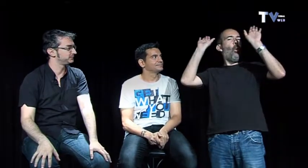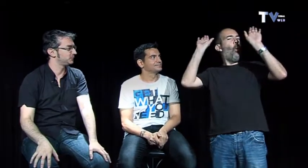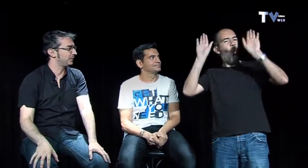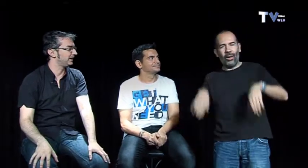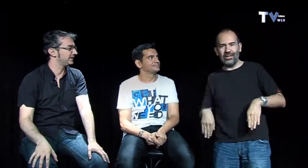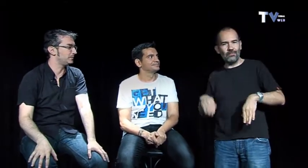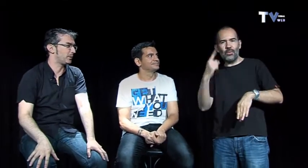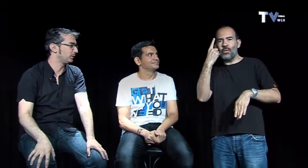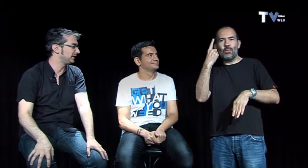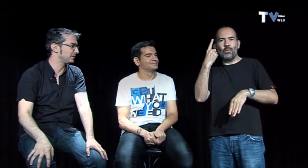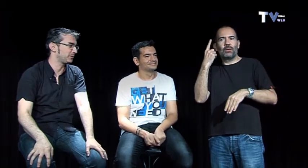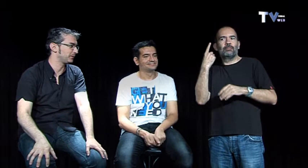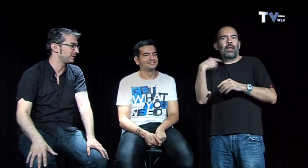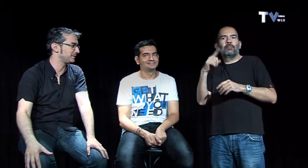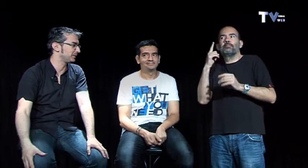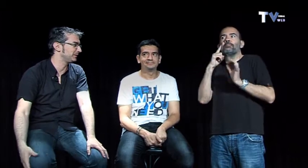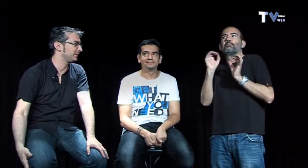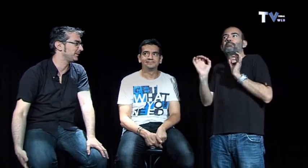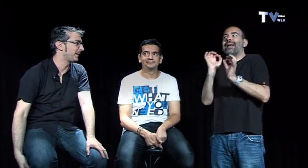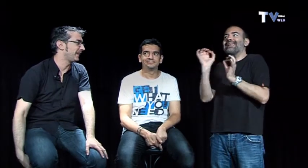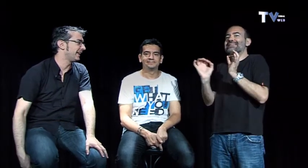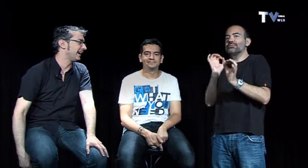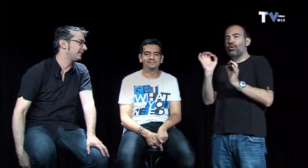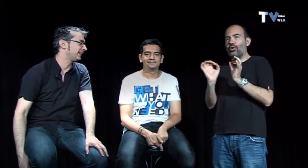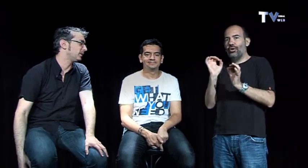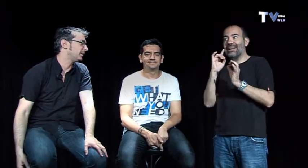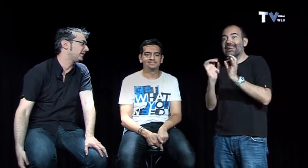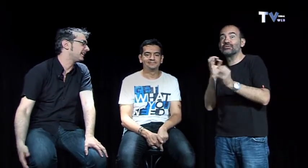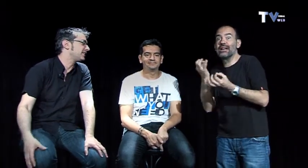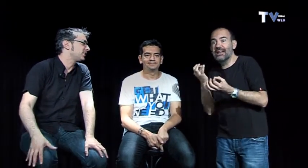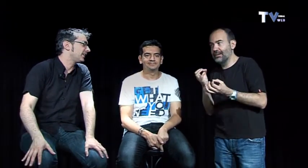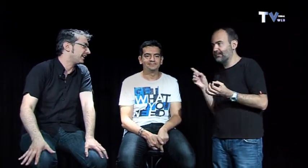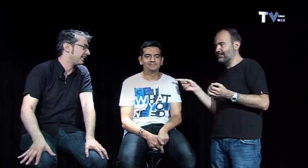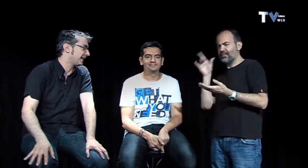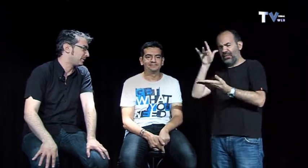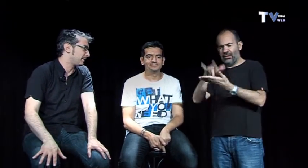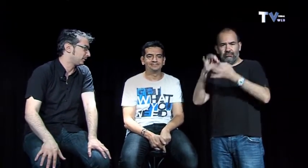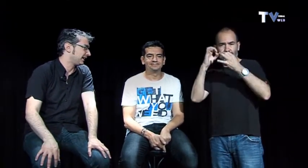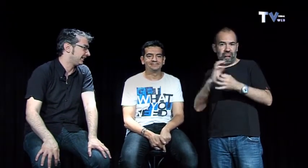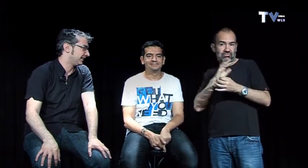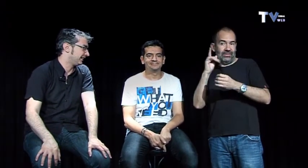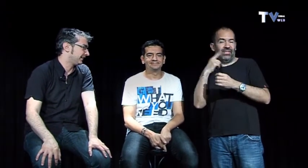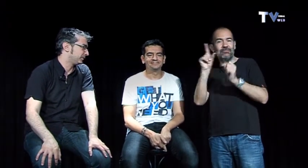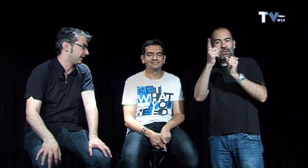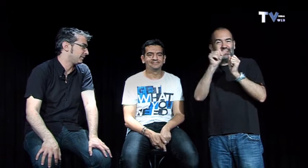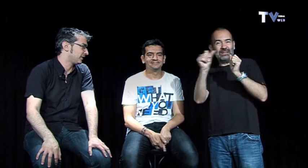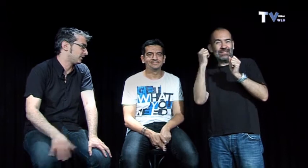muy bien y por último y por último y por último a ver como riesgo ¿de qué? a ver voy a preguntar él no ha dicho